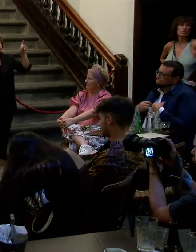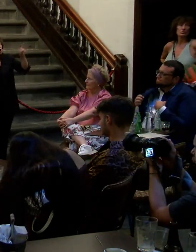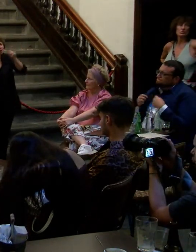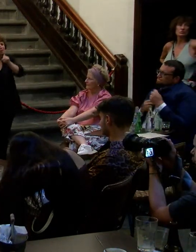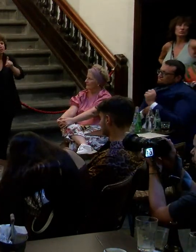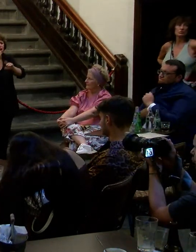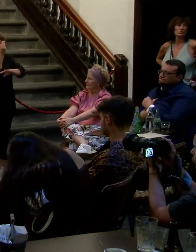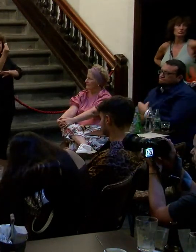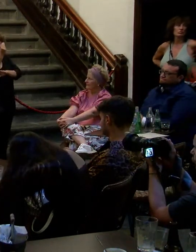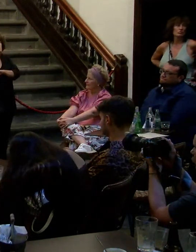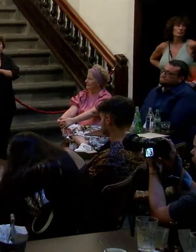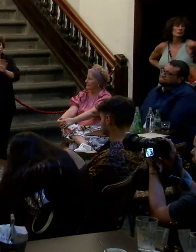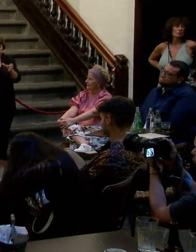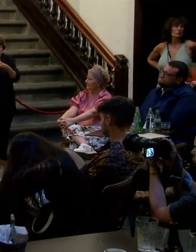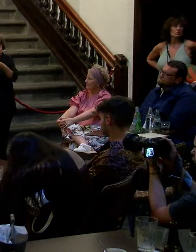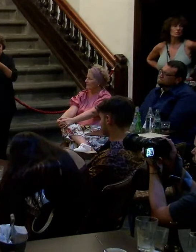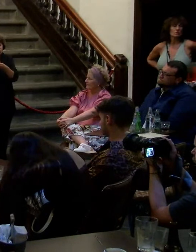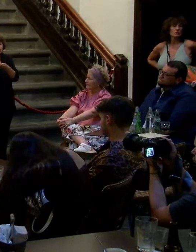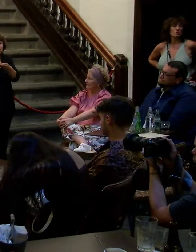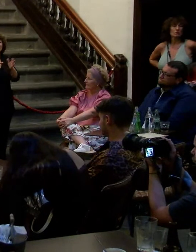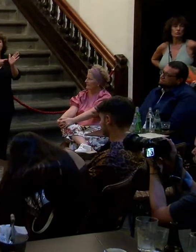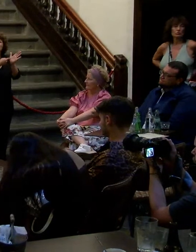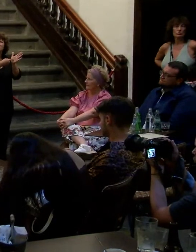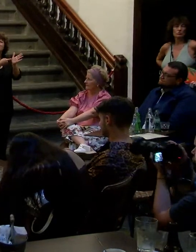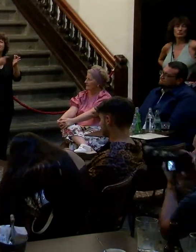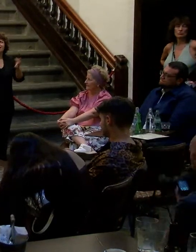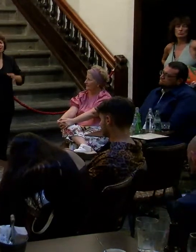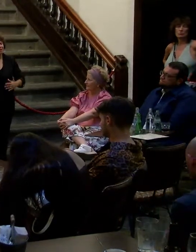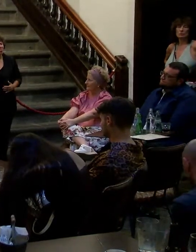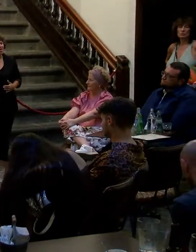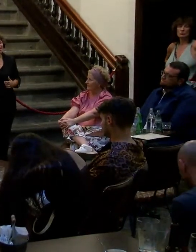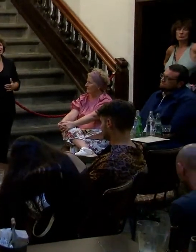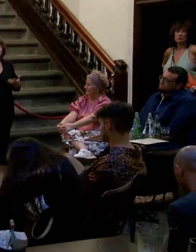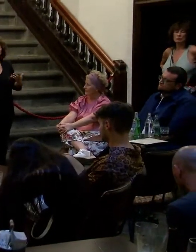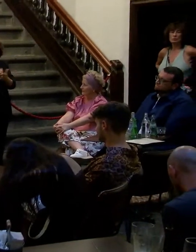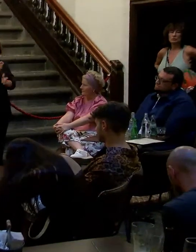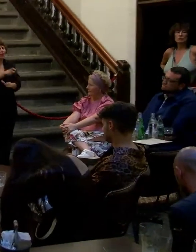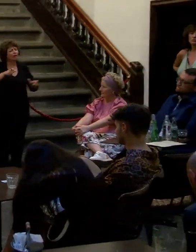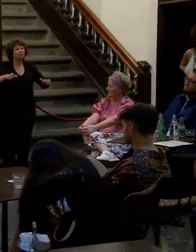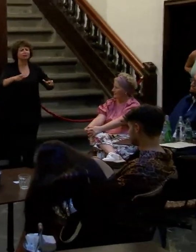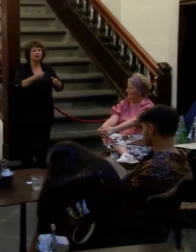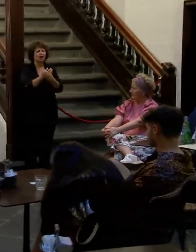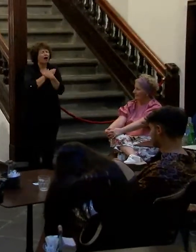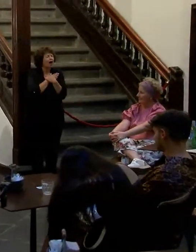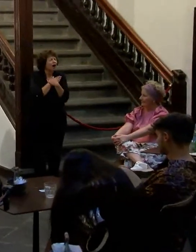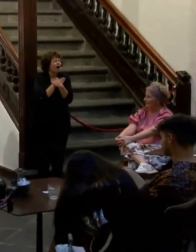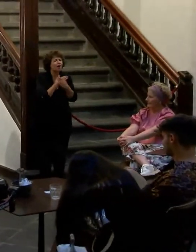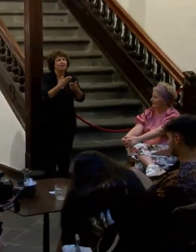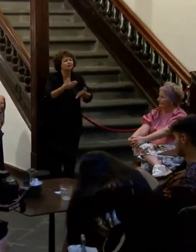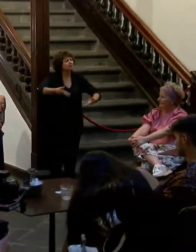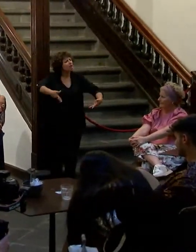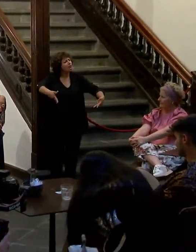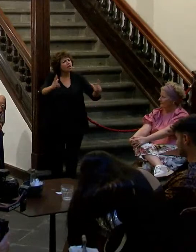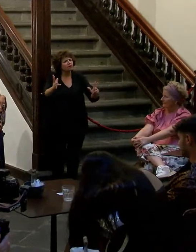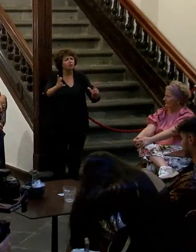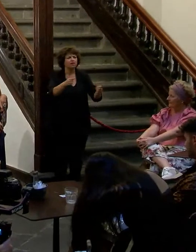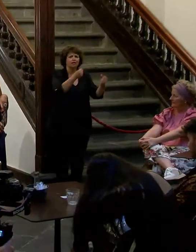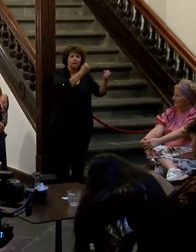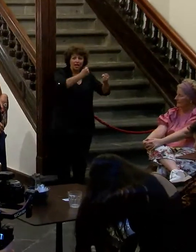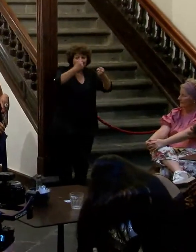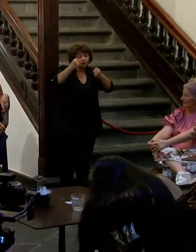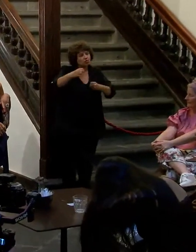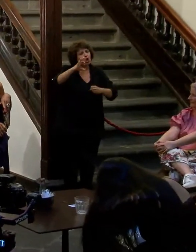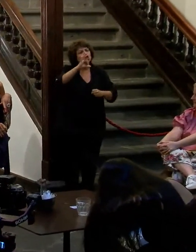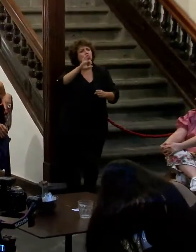de exposiciones lo que reivindican es el derecho que tienen todas las personas a amarse en libertad desde la institución desde